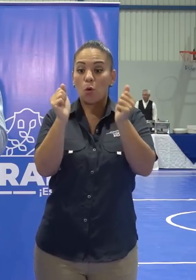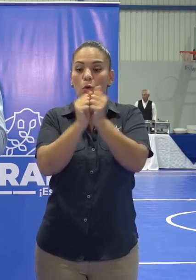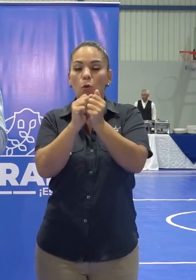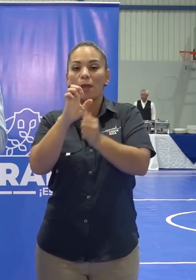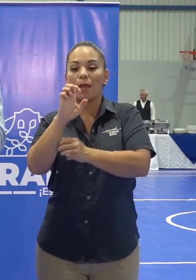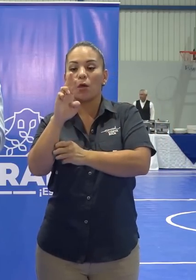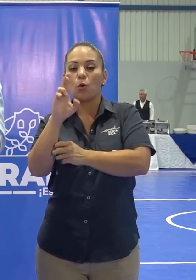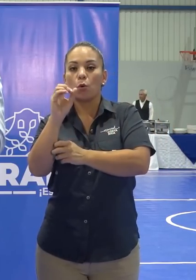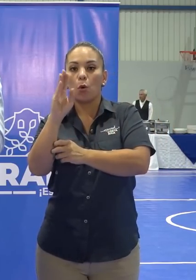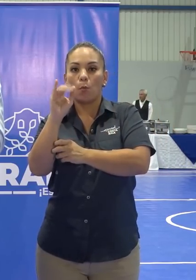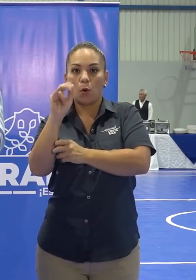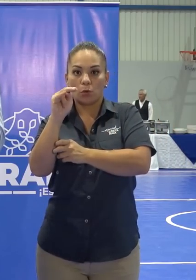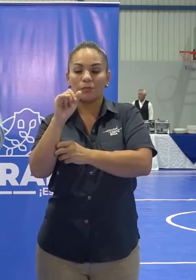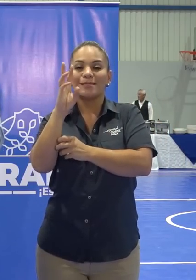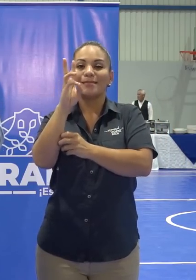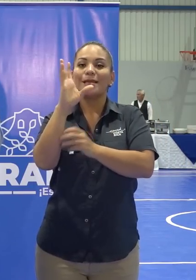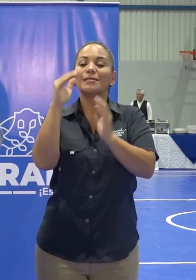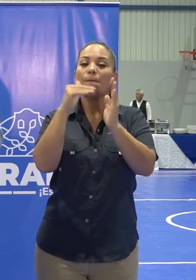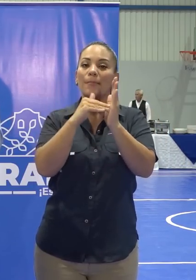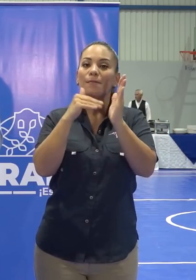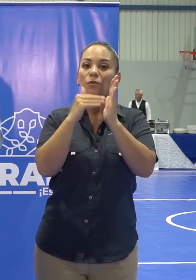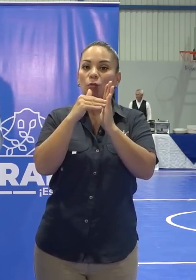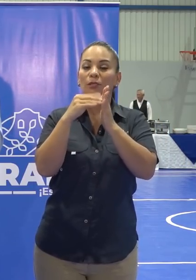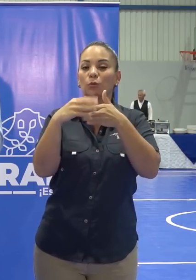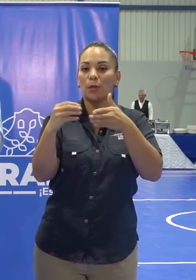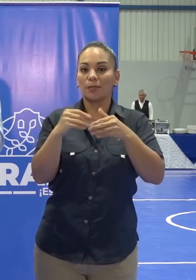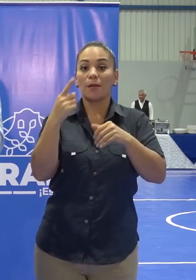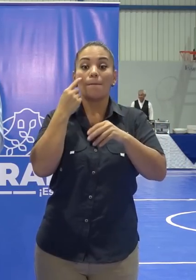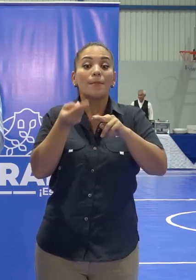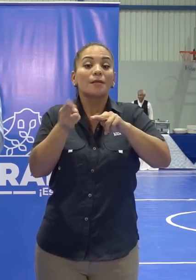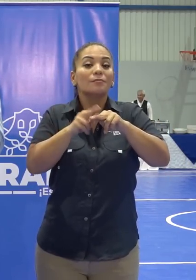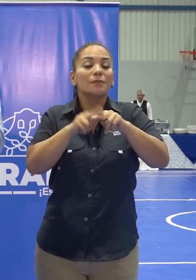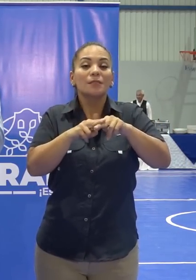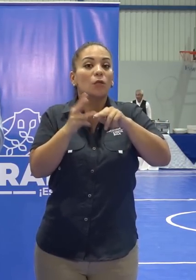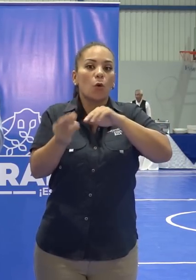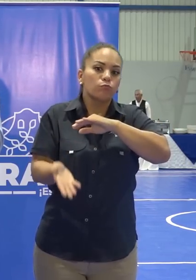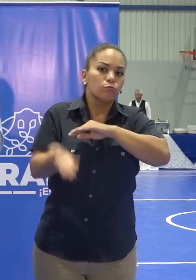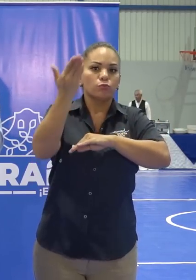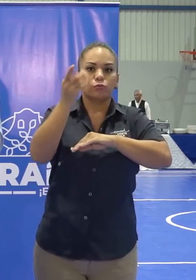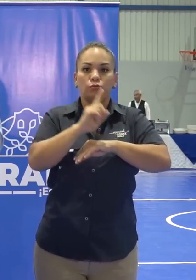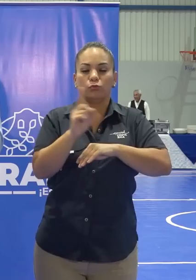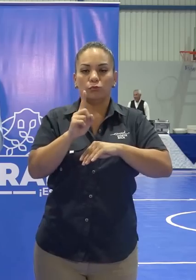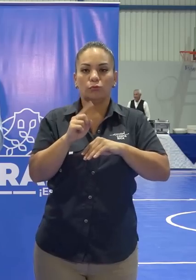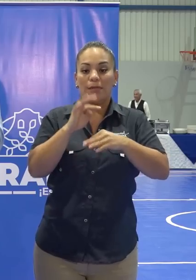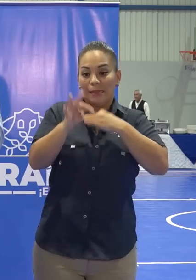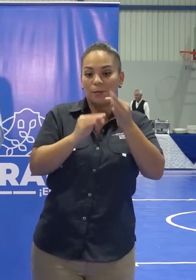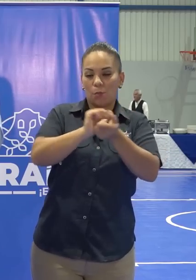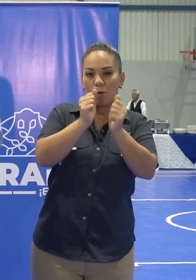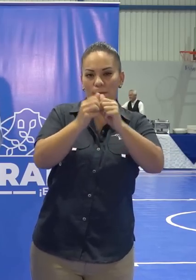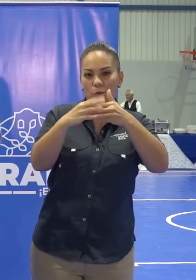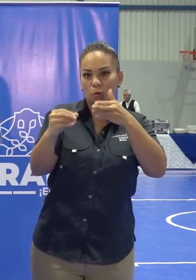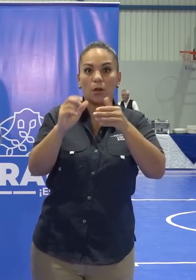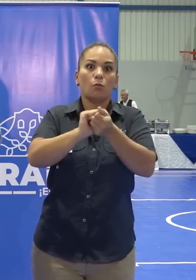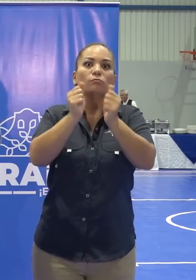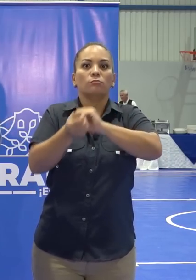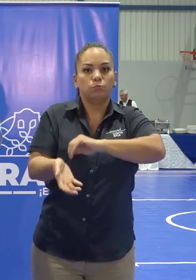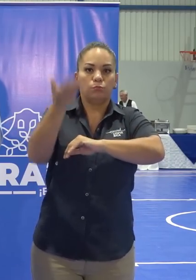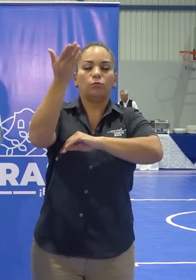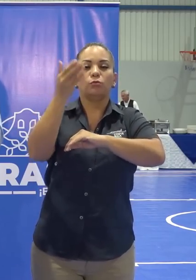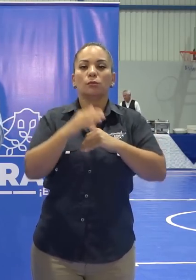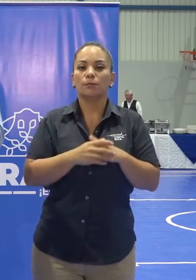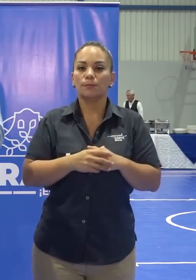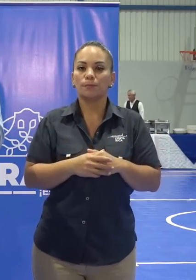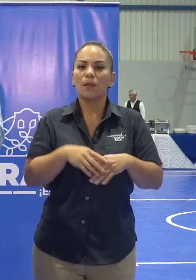6 mil millones de dólares, para que la tasa de interés no se nos dispare, ni el tipo de cambio, producto de